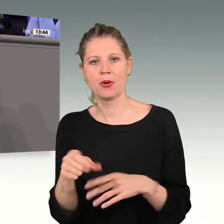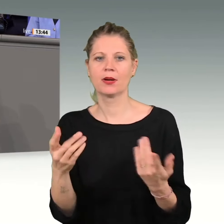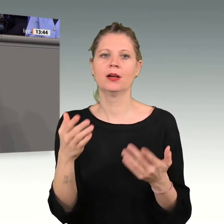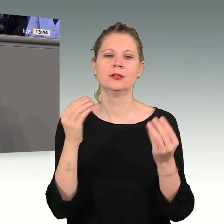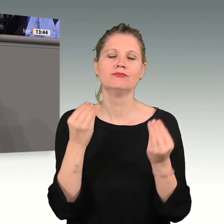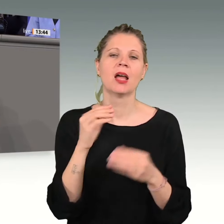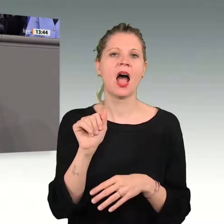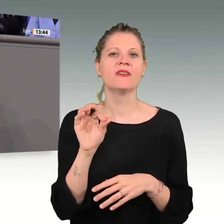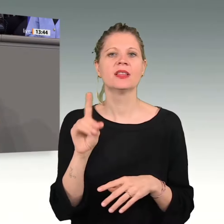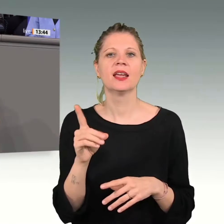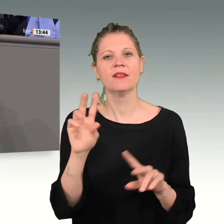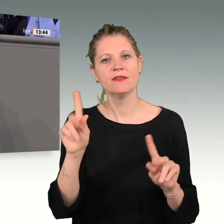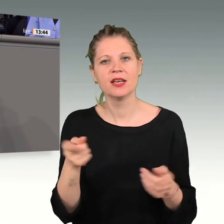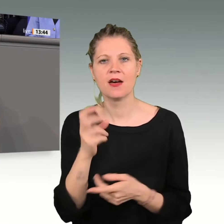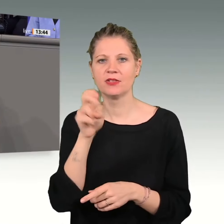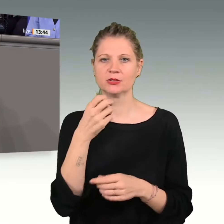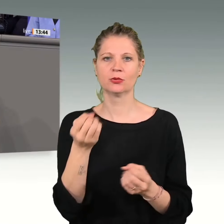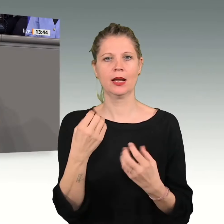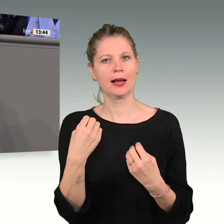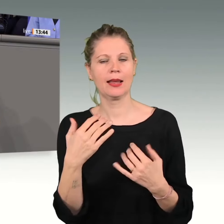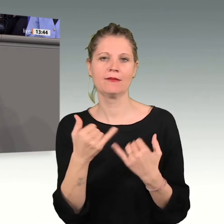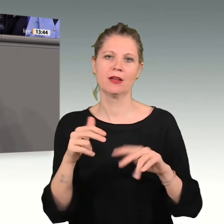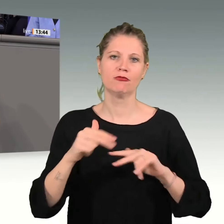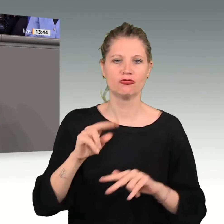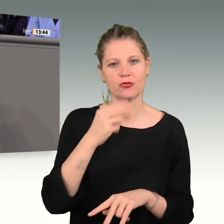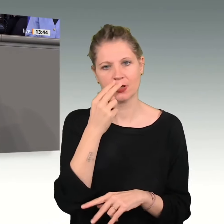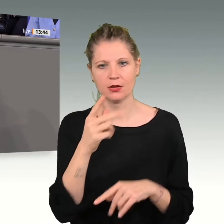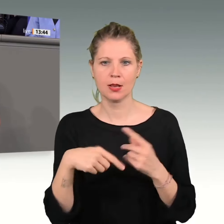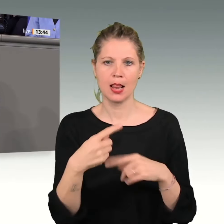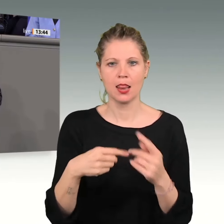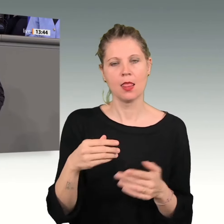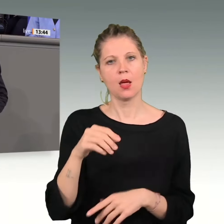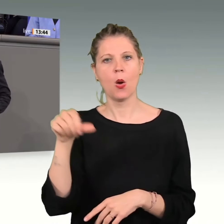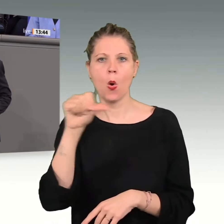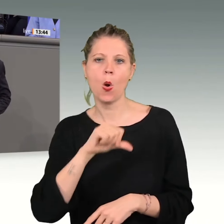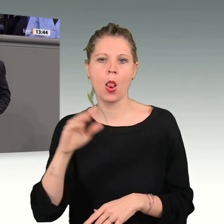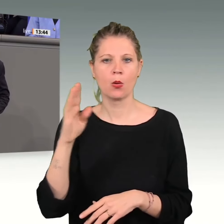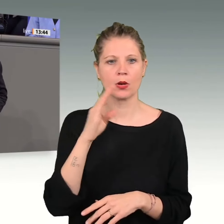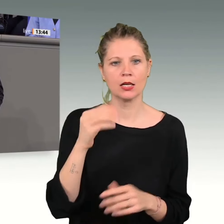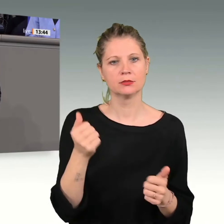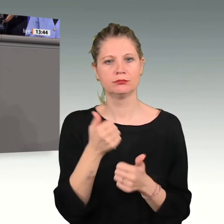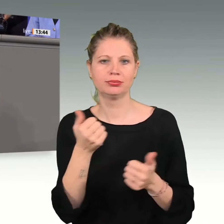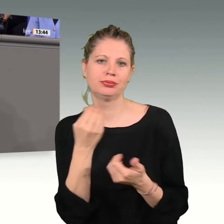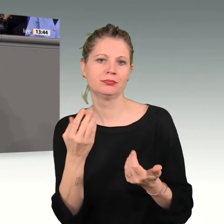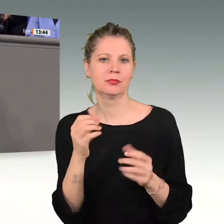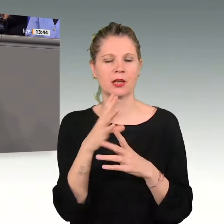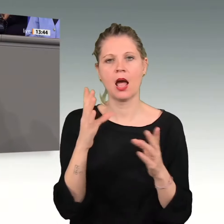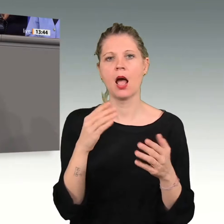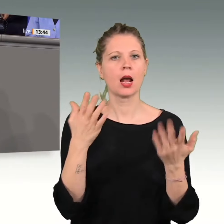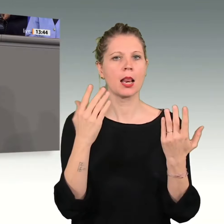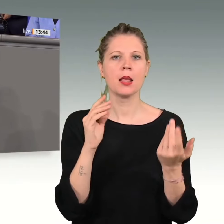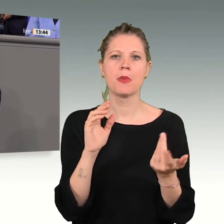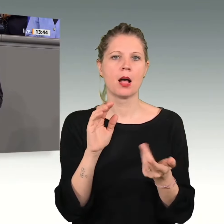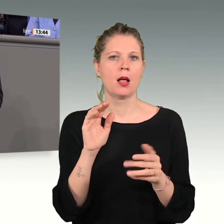Klimaneugnerunsinn verbreiten. In Ihrem Antrag kämpfen Sie gegen eine soziale und ökologische Energiewende. Sozial sind Sie ohnehin nicht. Da komme ich aber gleich darauf zurück.